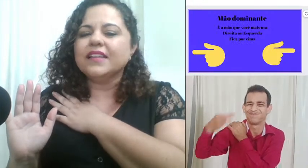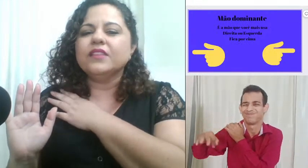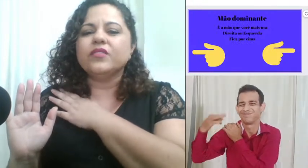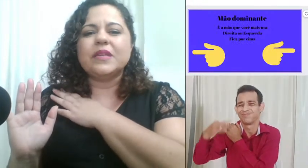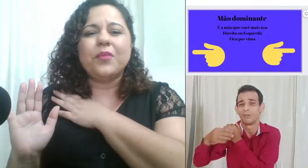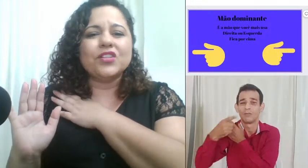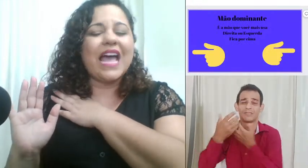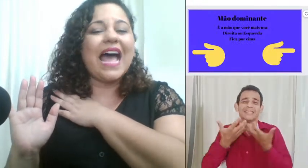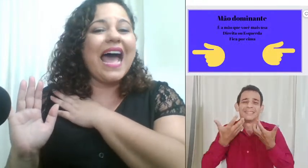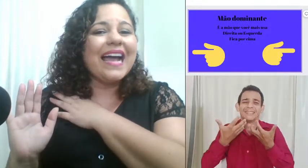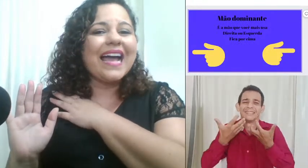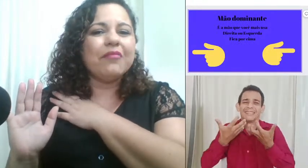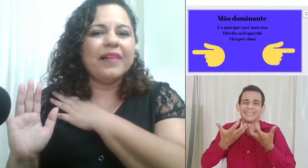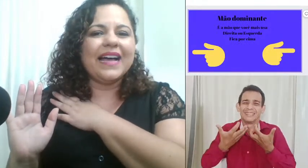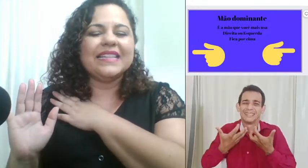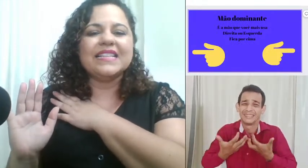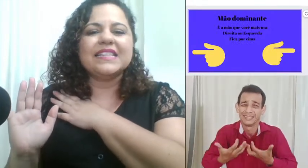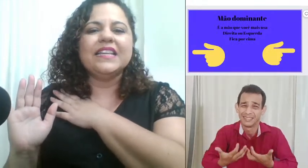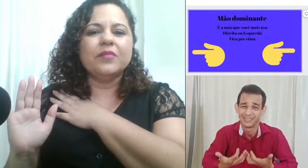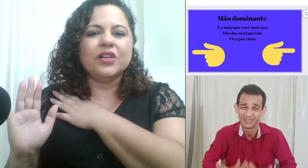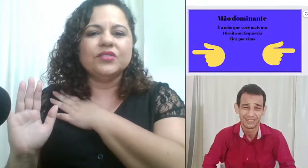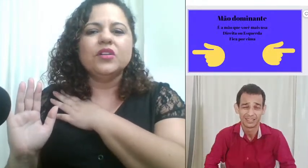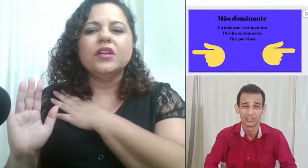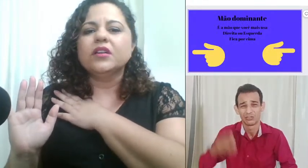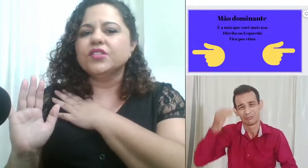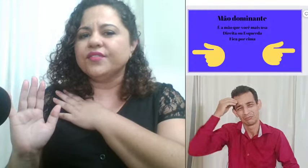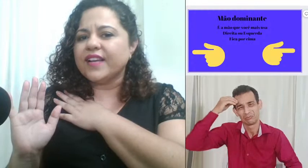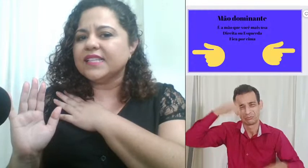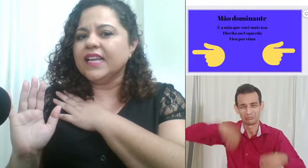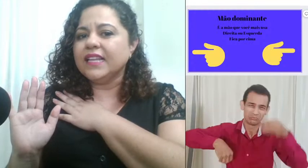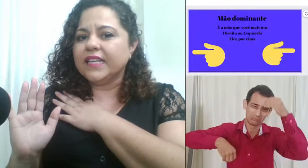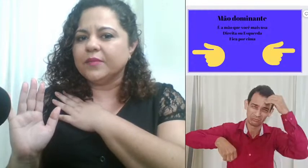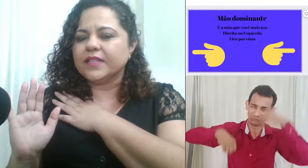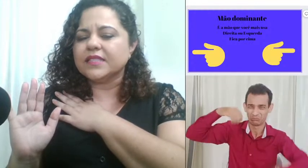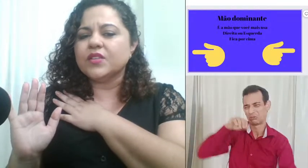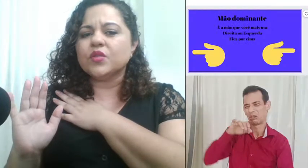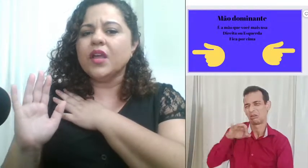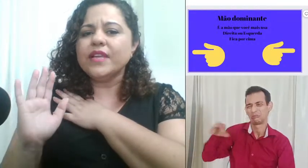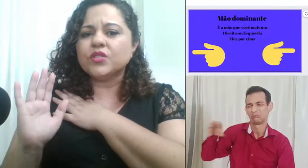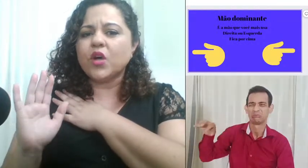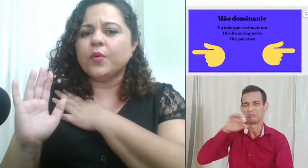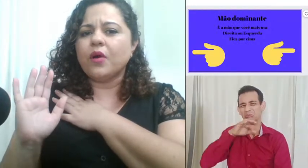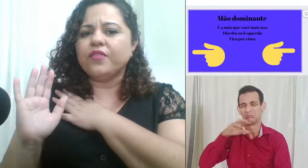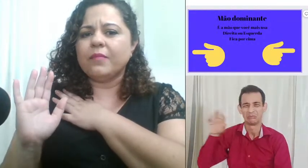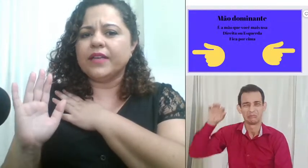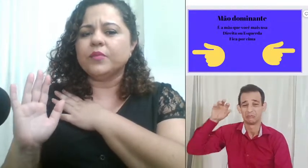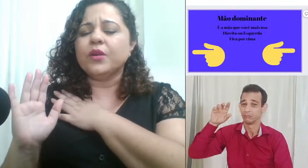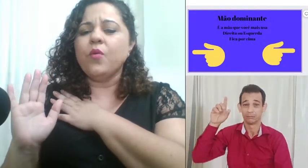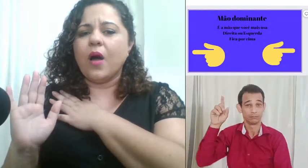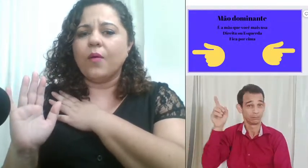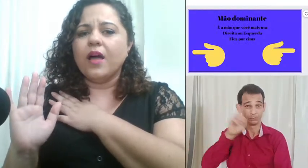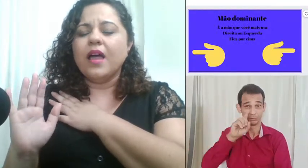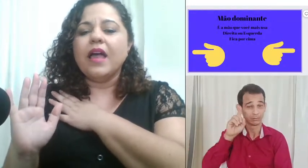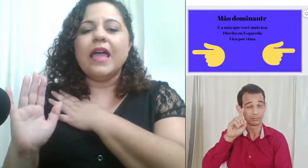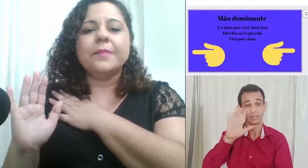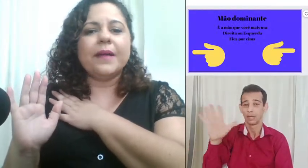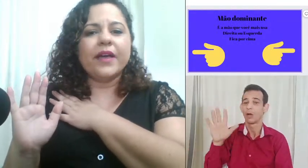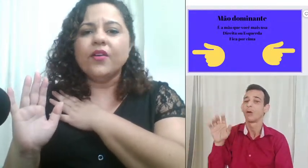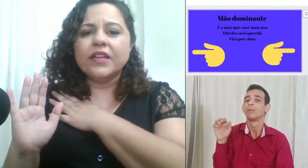e você pode acabar desanimando de fazer libras isso não é só para alfabeto manual é para a maioria